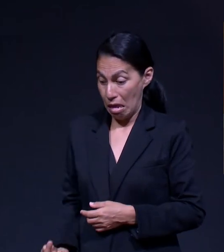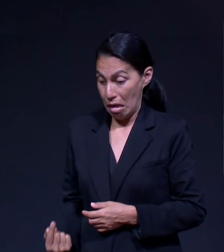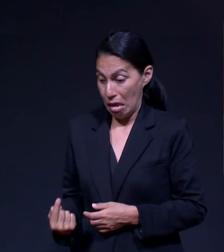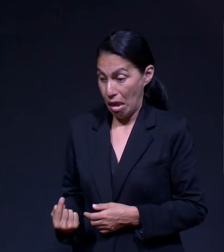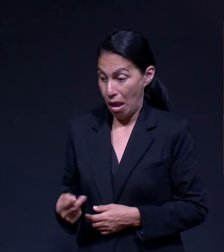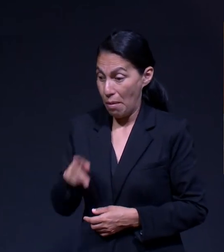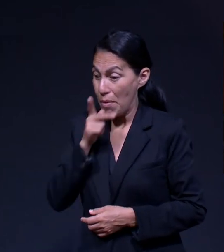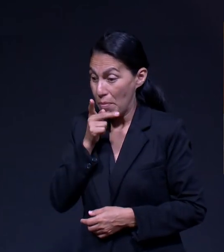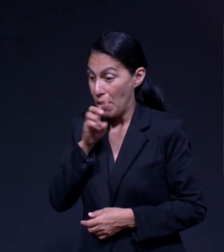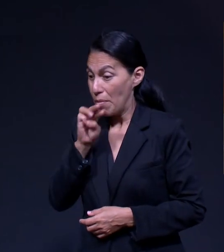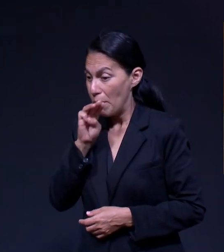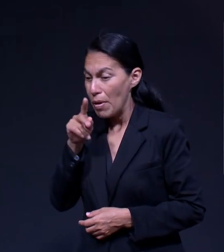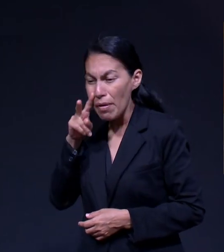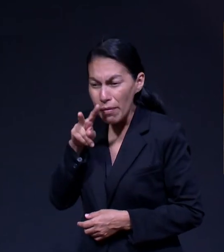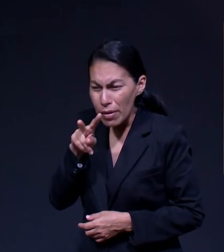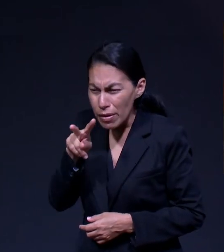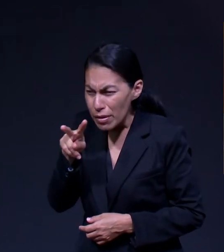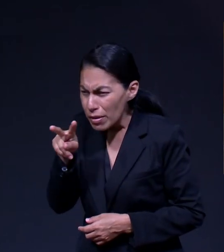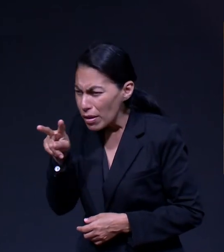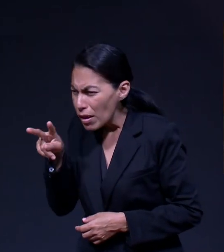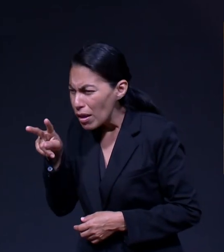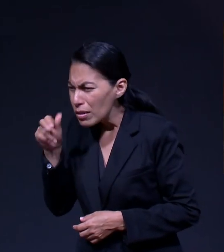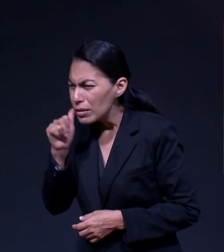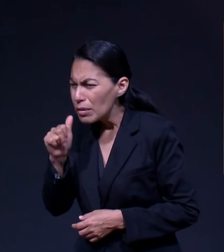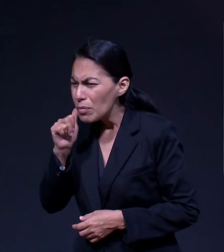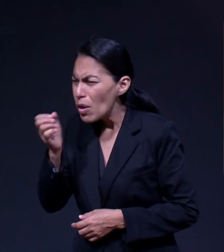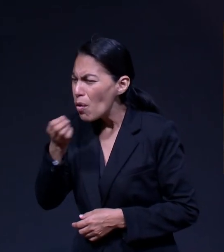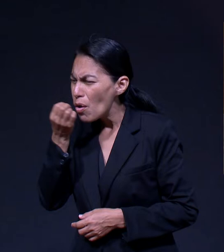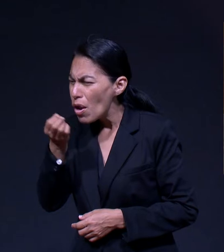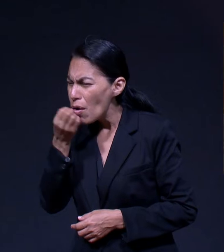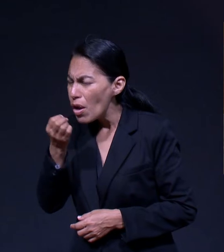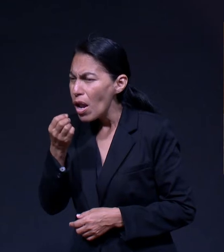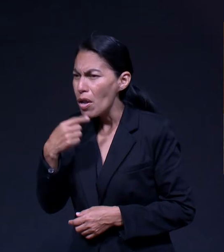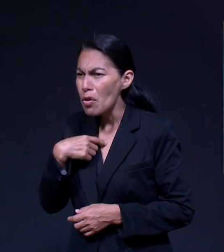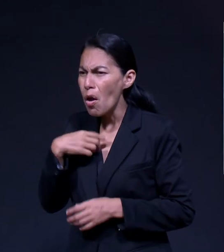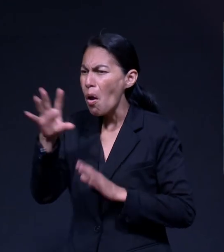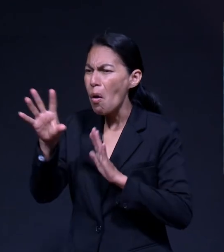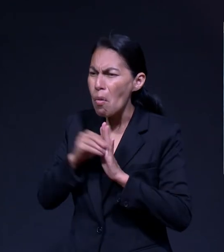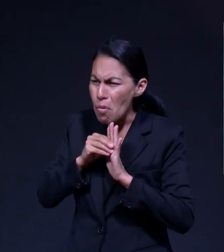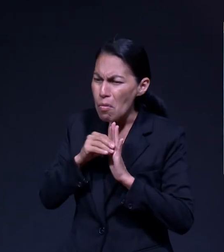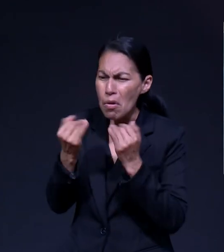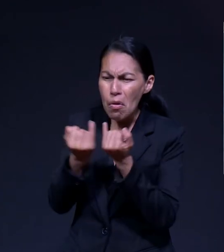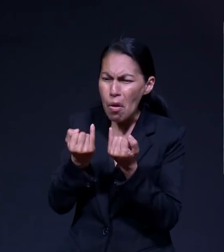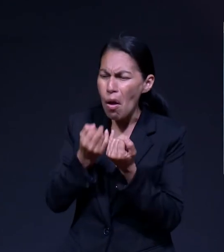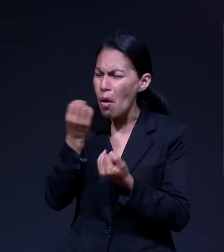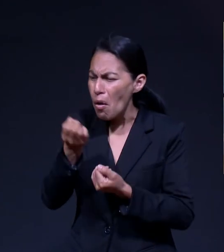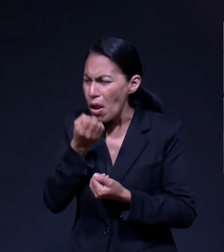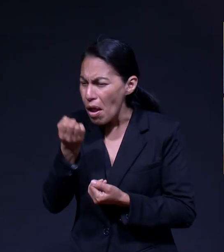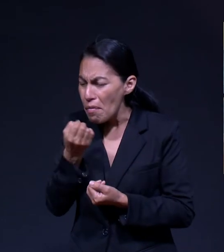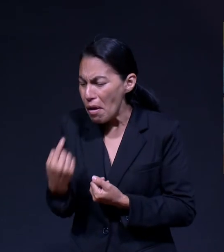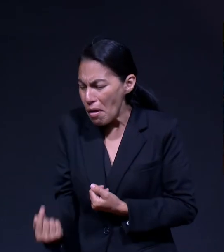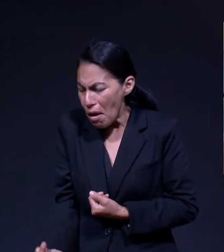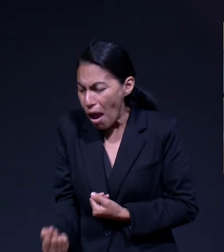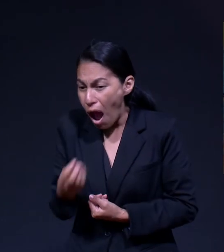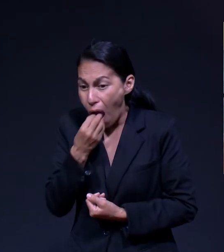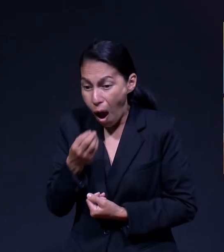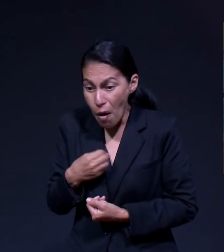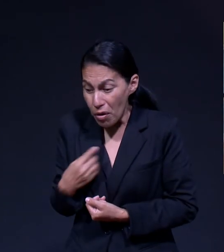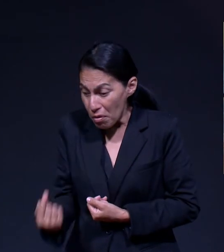recuerdo que desde pequeña ya tenían su respuesta Hasta los cuatro años estuve sola en